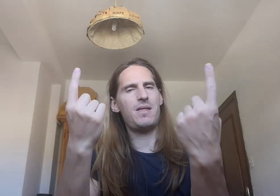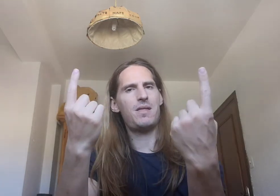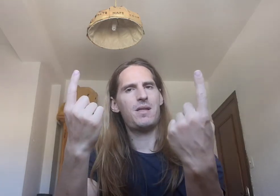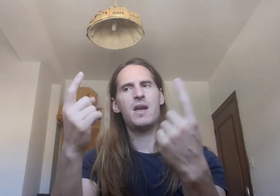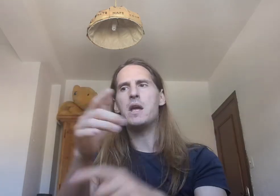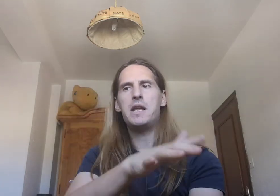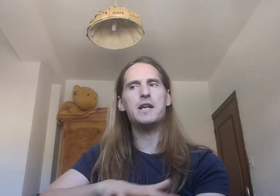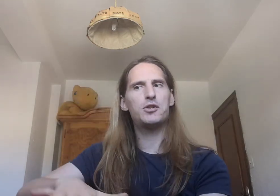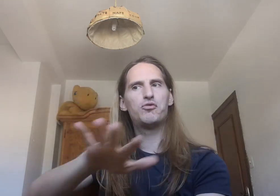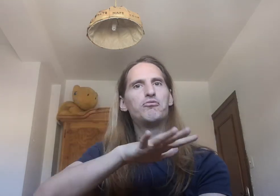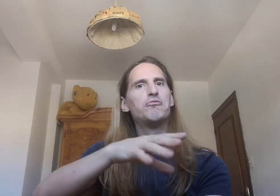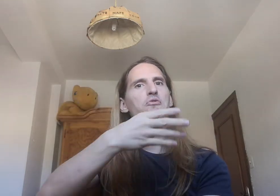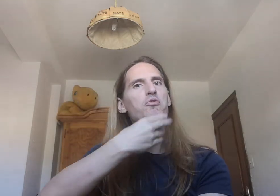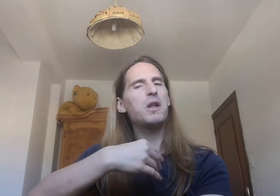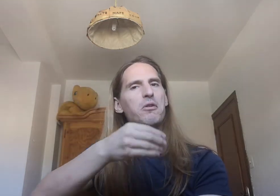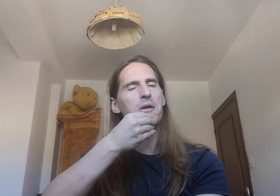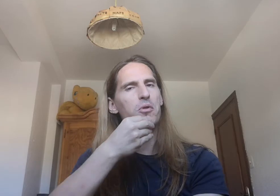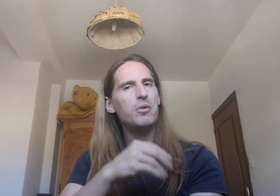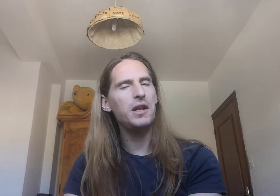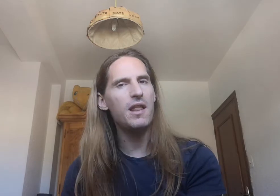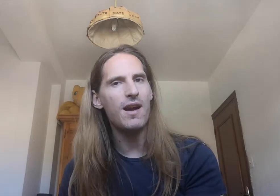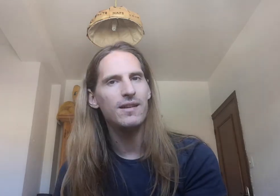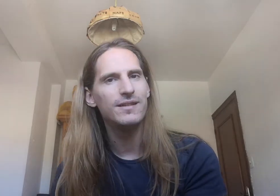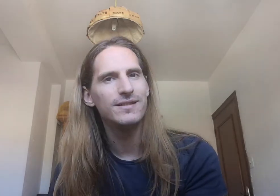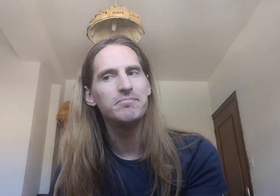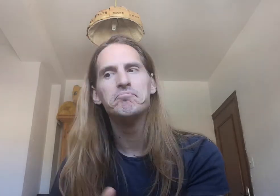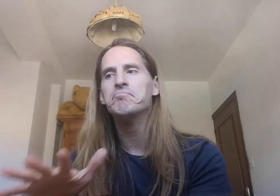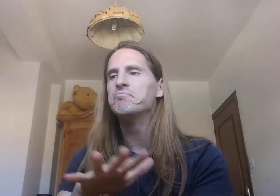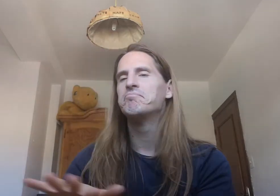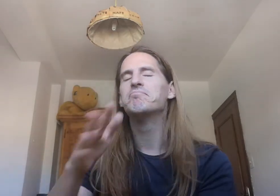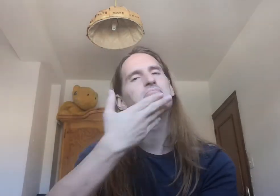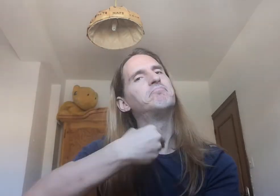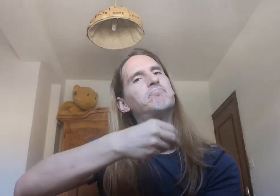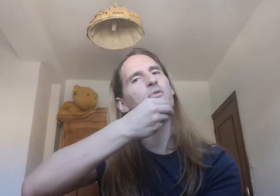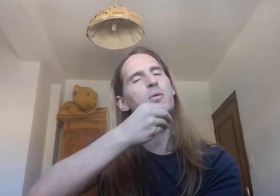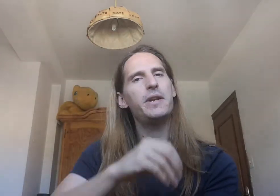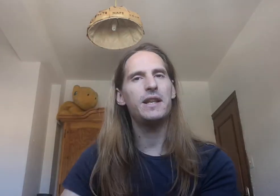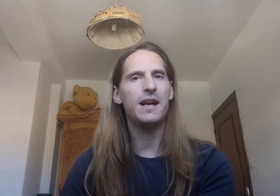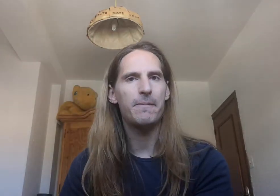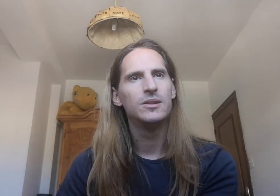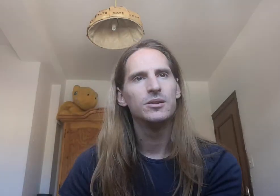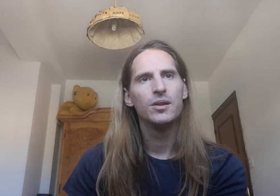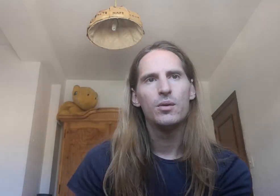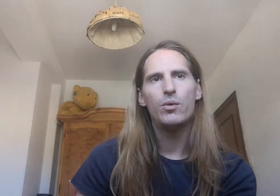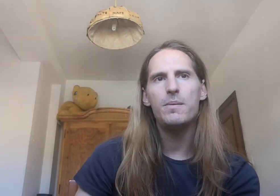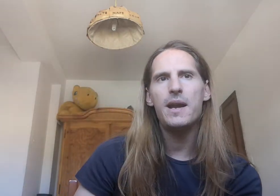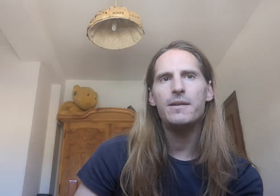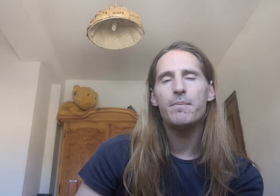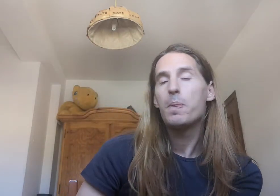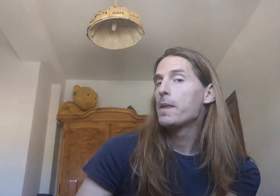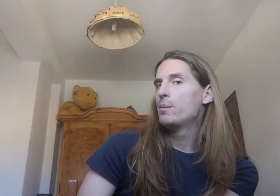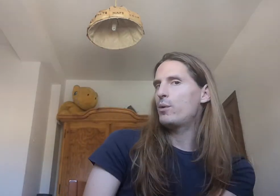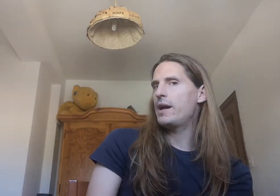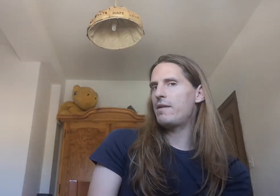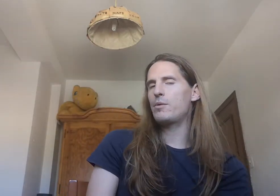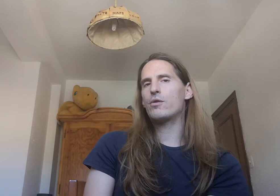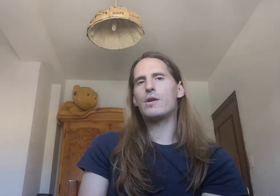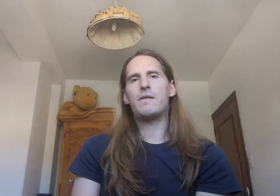y es una zona muy bonita muy bonita muy bien pues vámonos con la